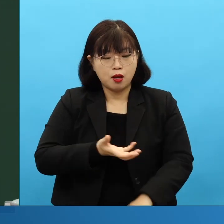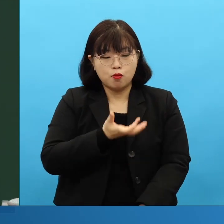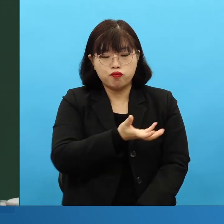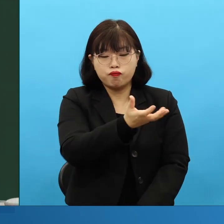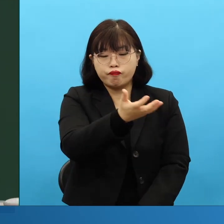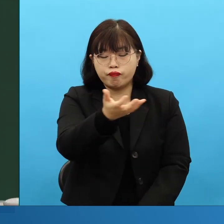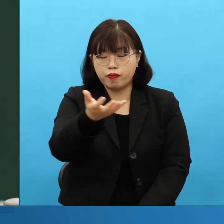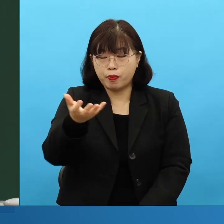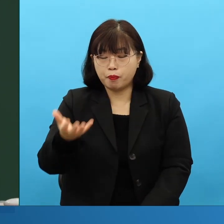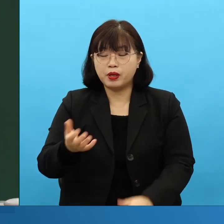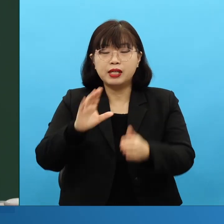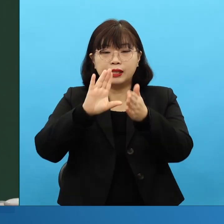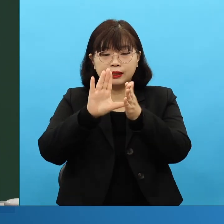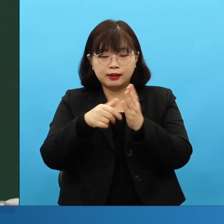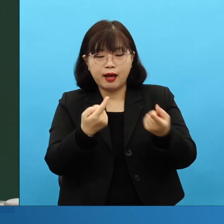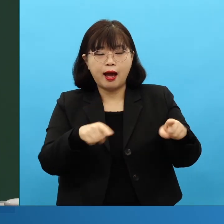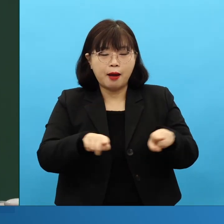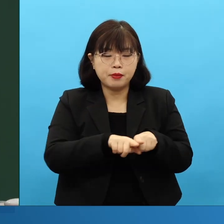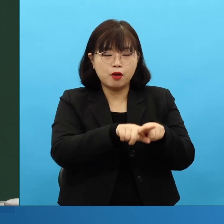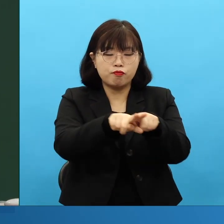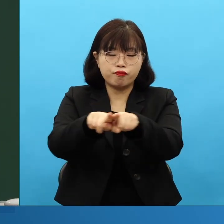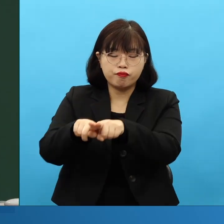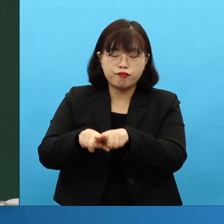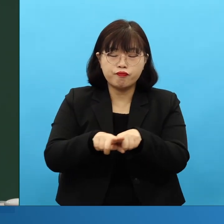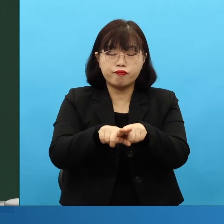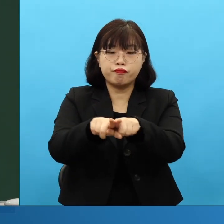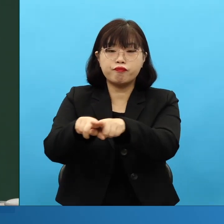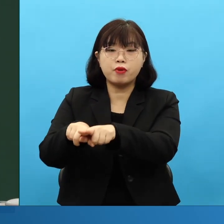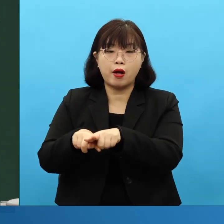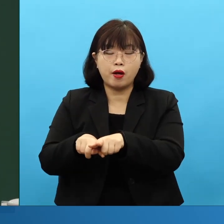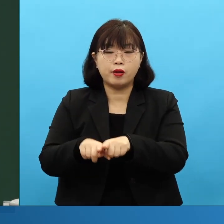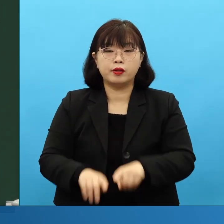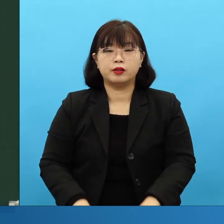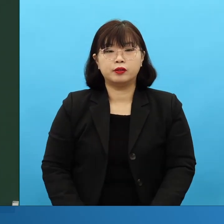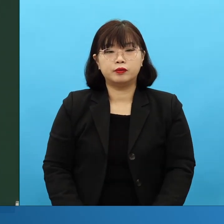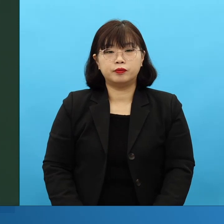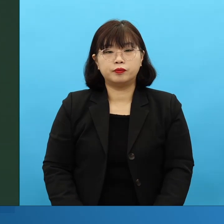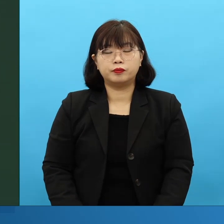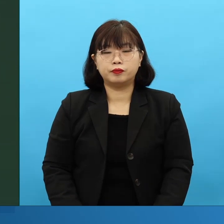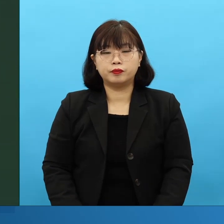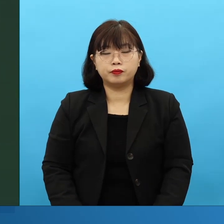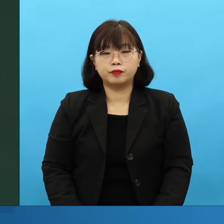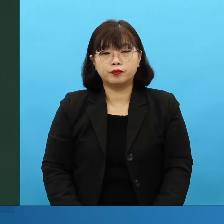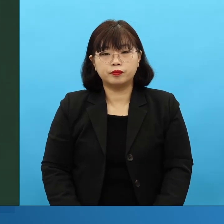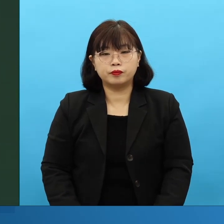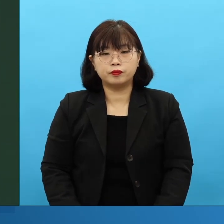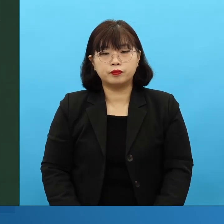절대 걱정하지 말거나 0.1%의 복음을 가진 사람이 섞여 들어가는 겁니다.